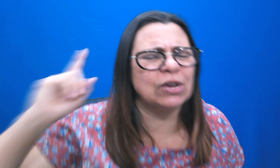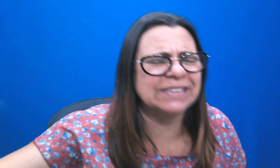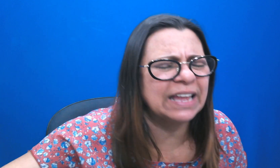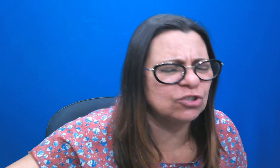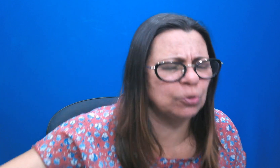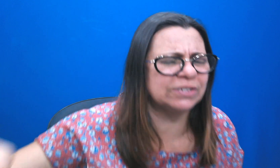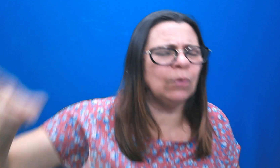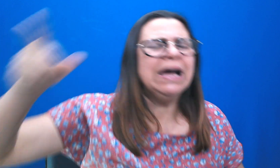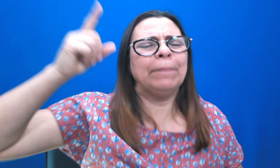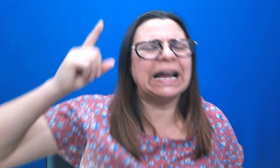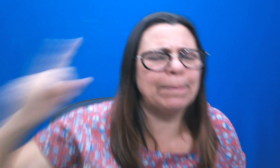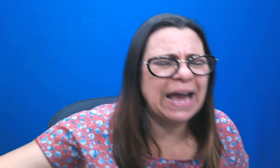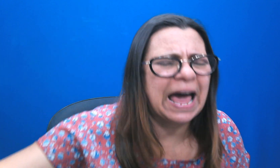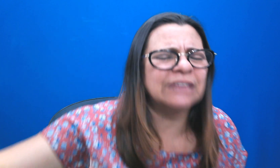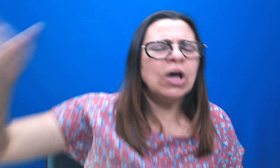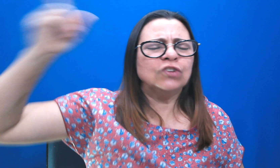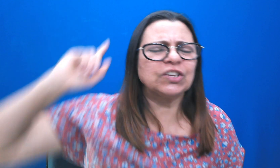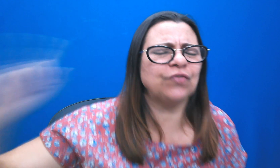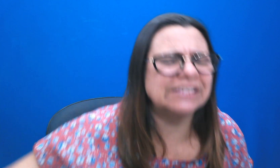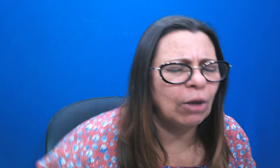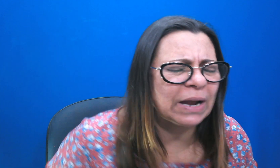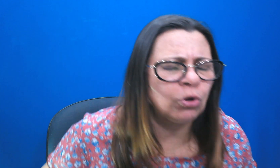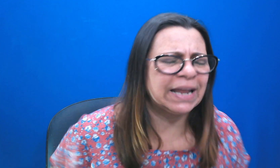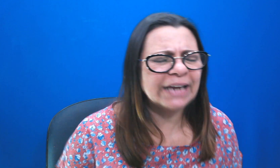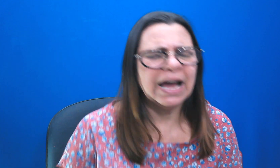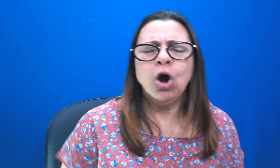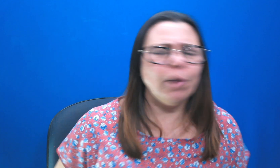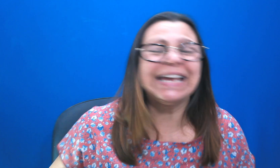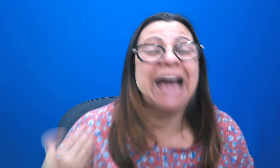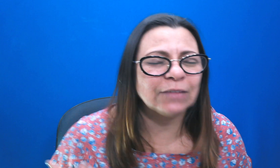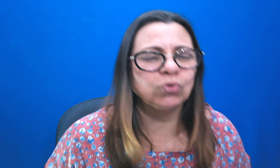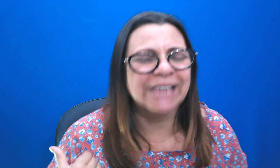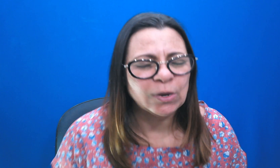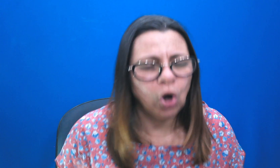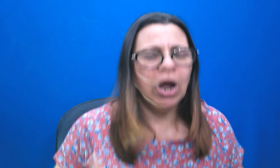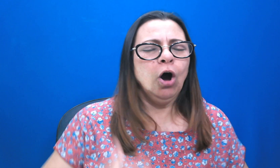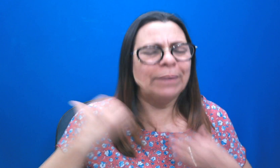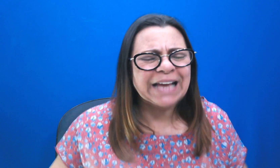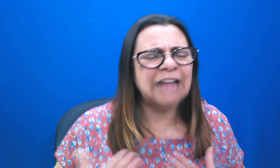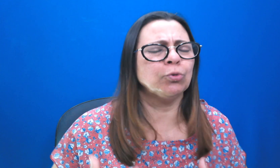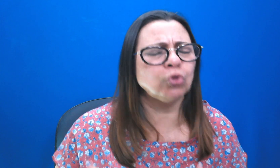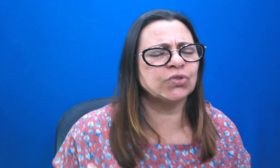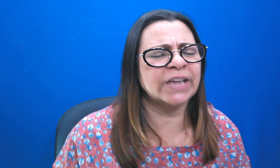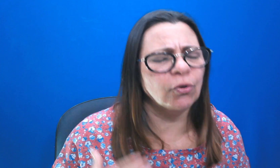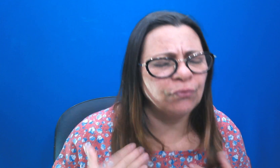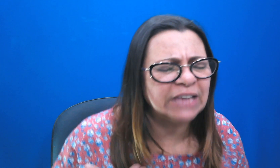nossa inteira disposição pra quebrar laço, desfazer a obra contrária. Obrigado, Senhor. Obrigado por tudo que o Senhor fez